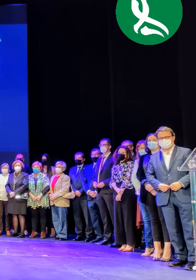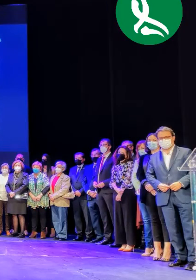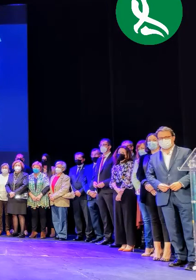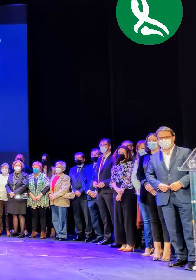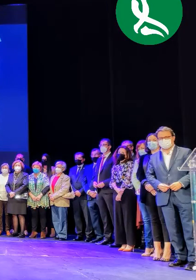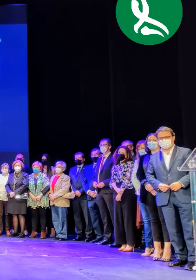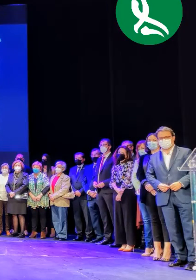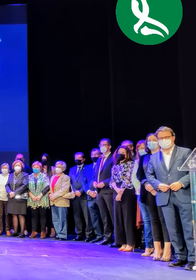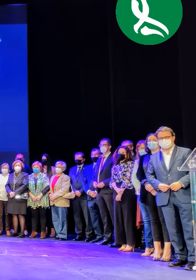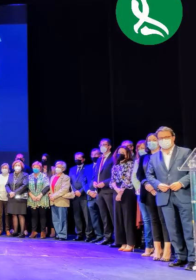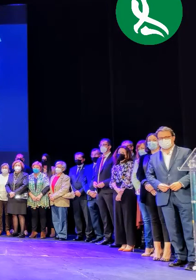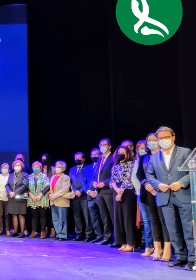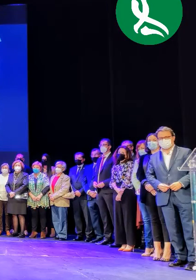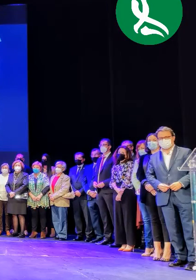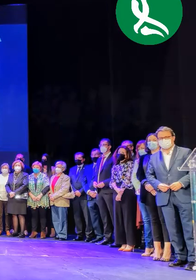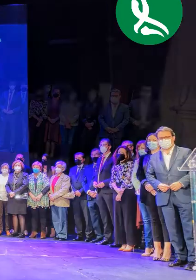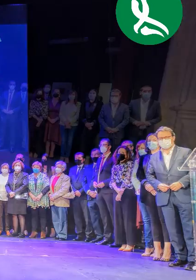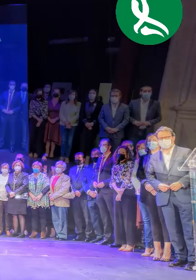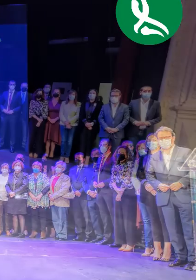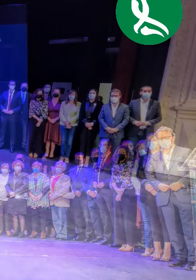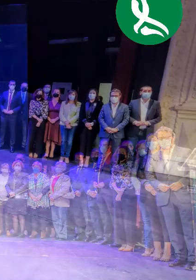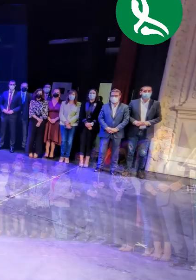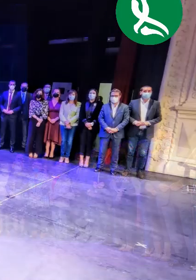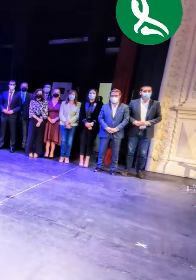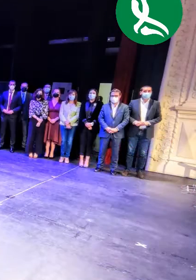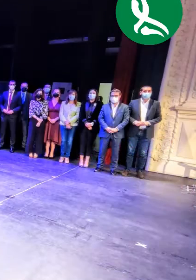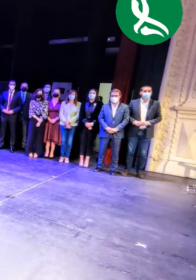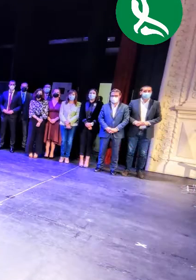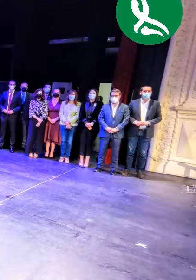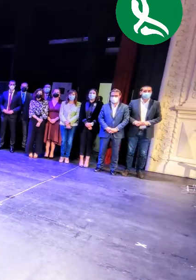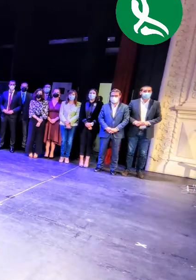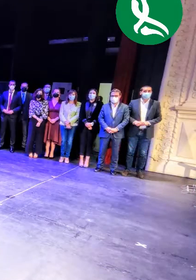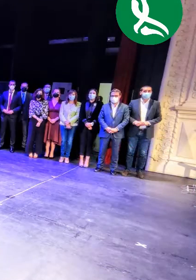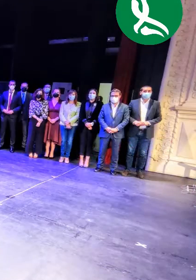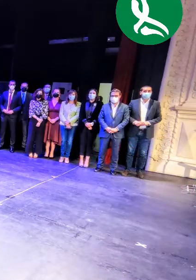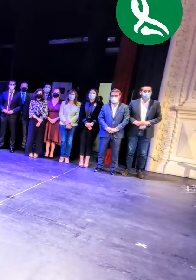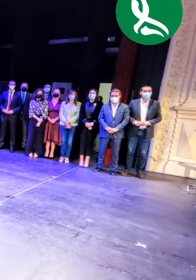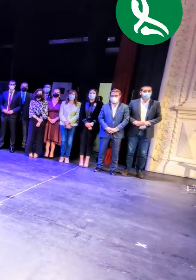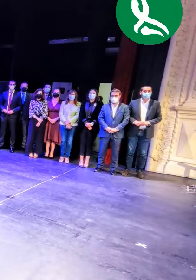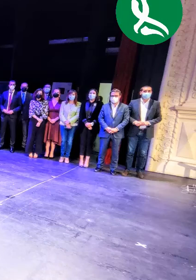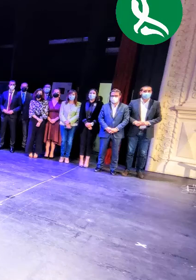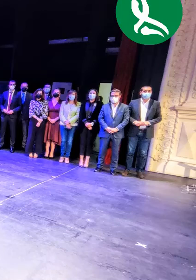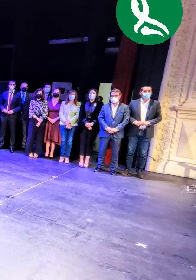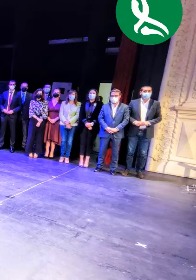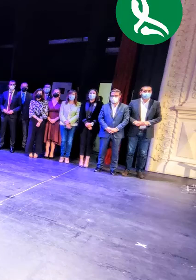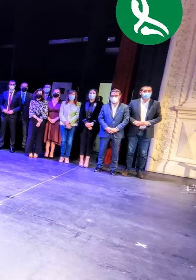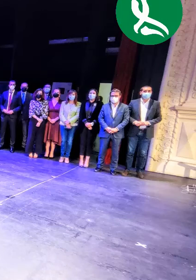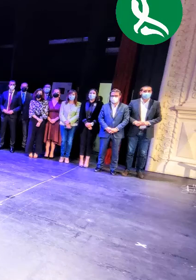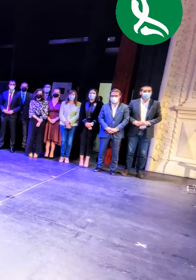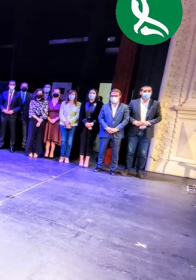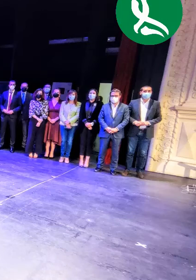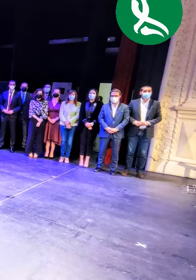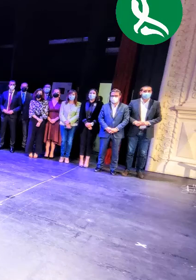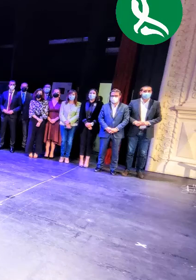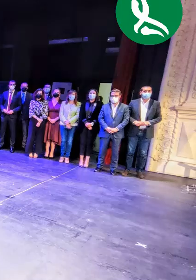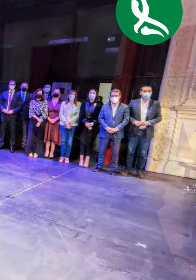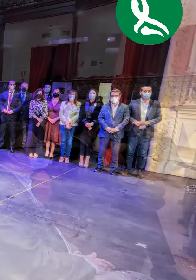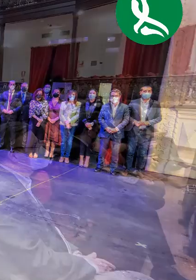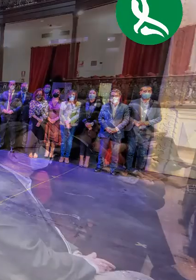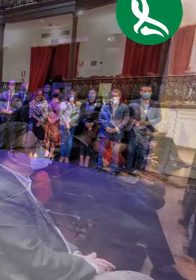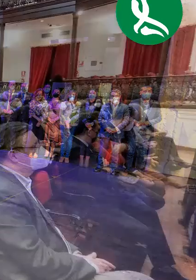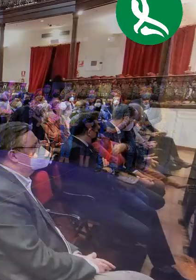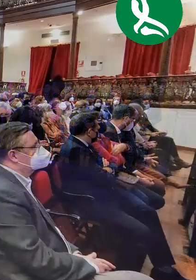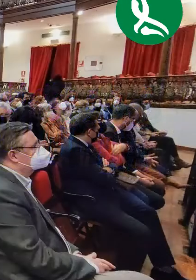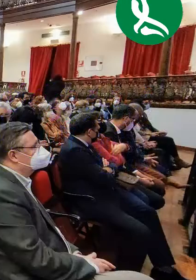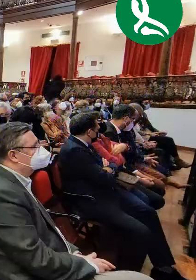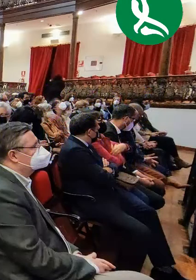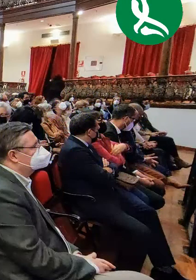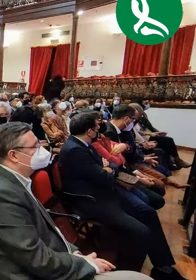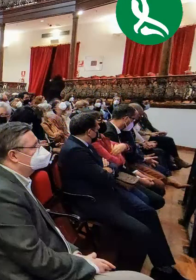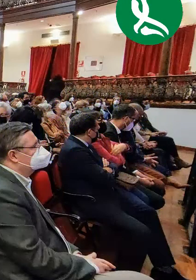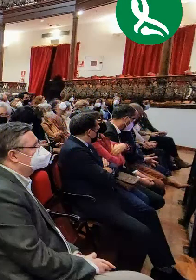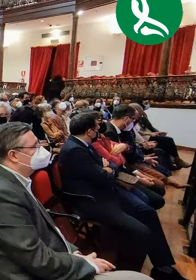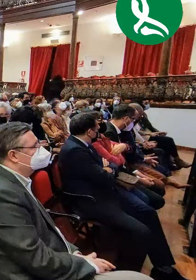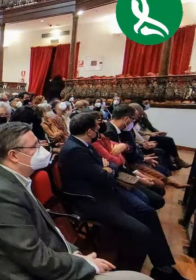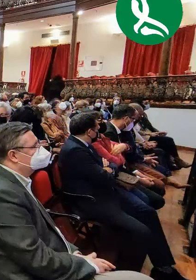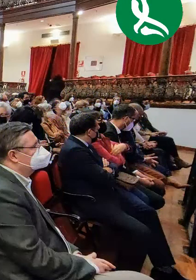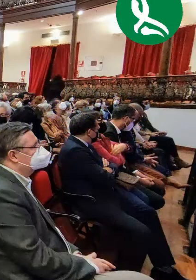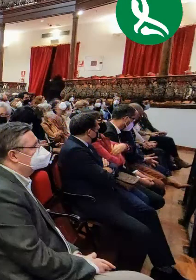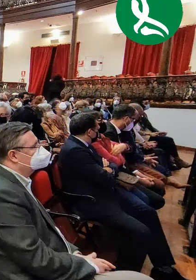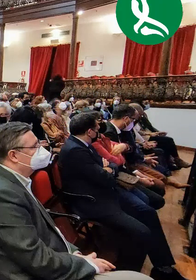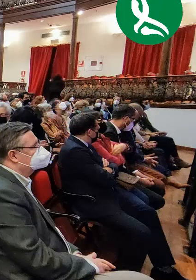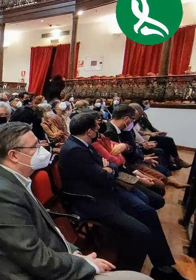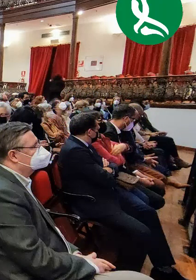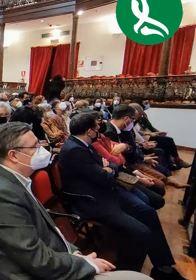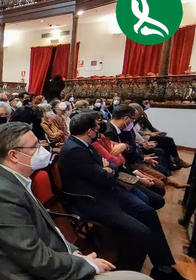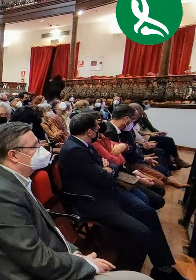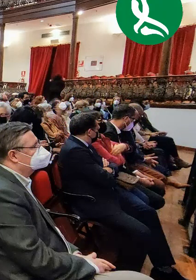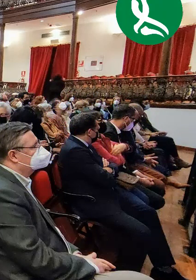y por los otros. Alegrándonos con sus éxitos apoyándolos en sus fracasos y entreinterciéndonos cuando los